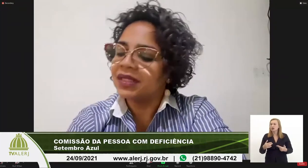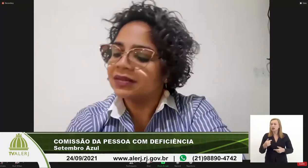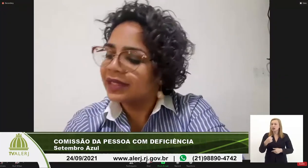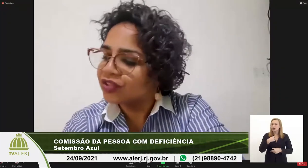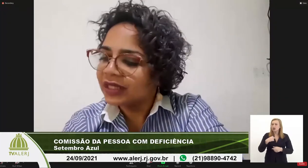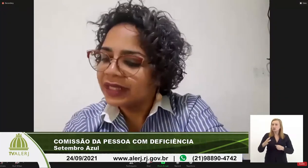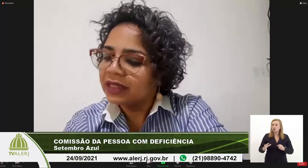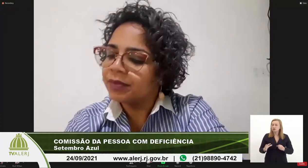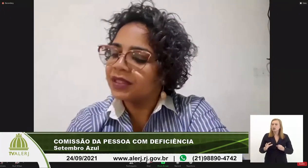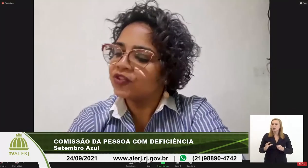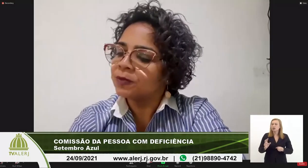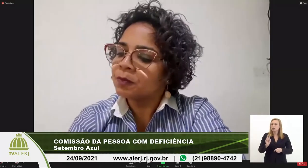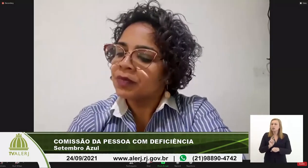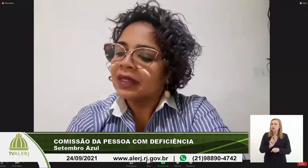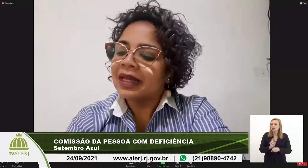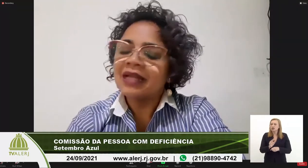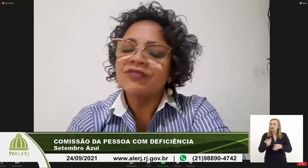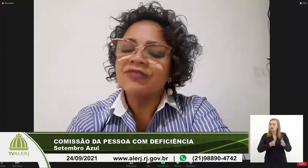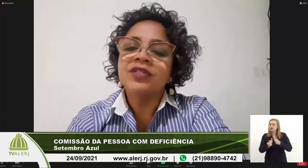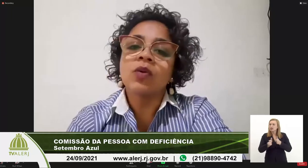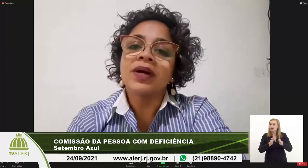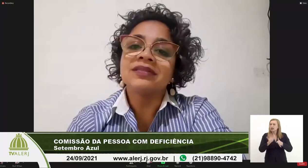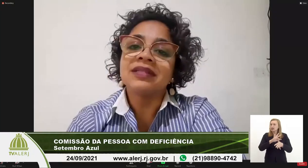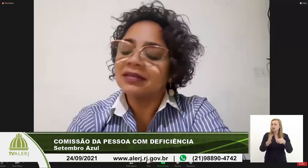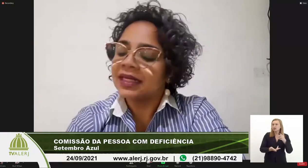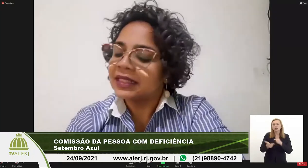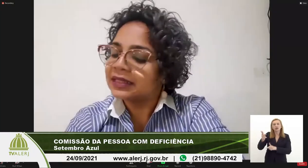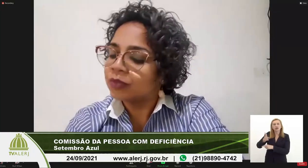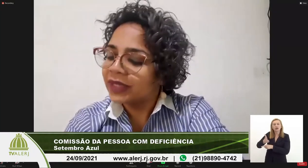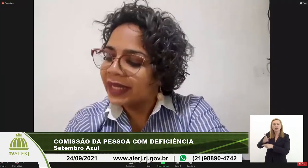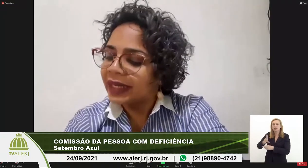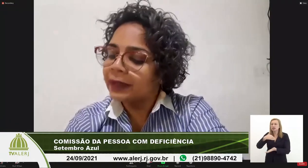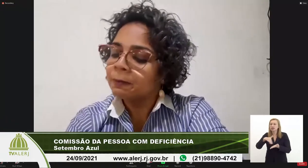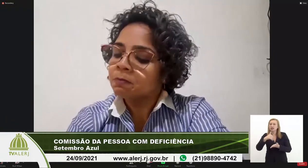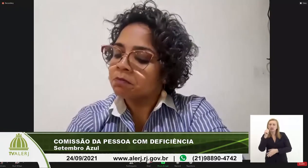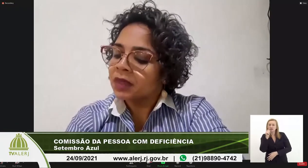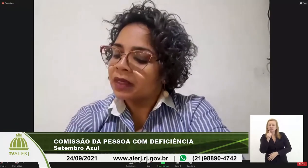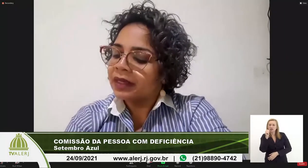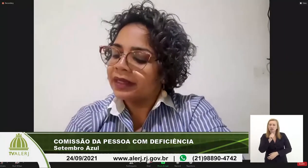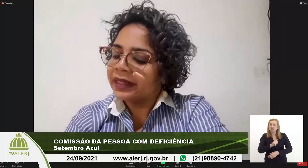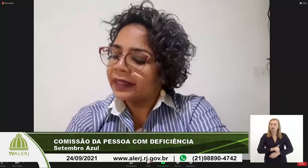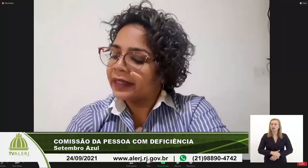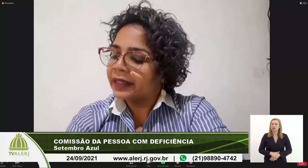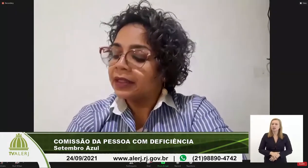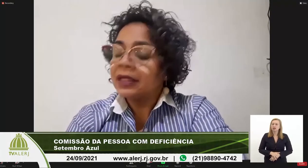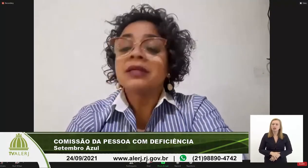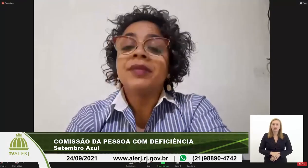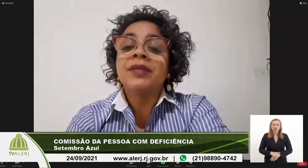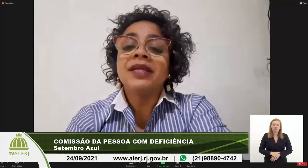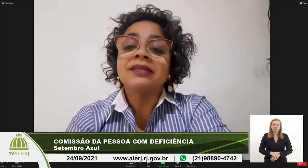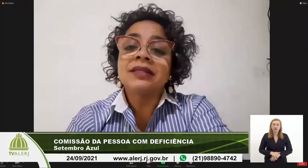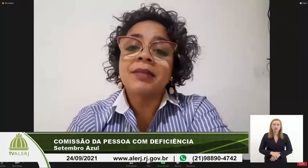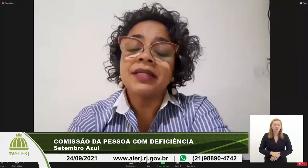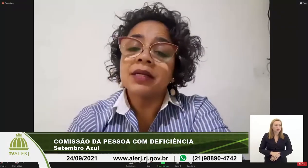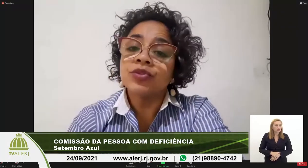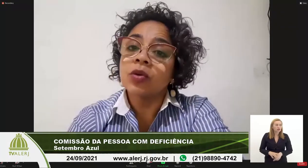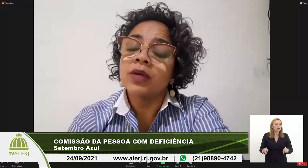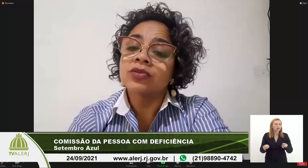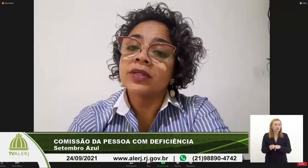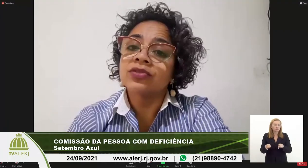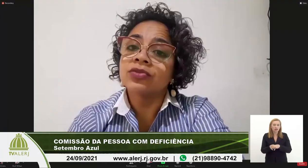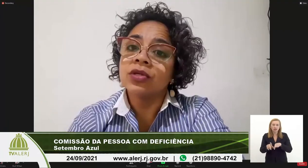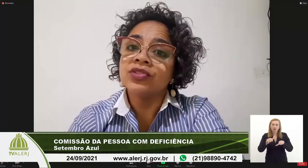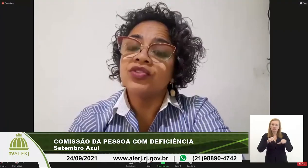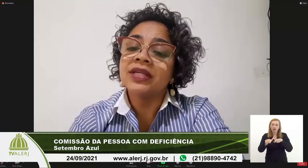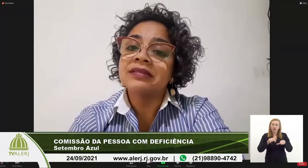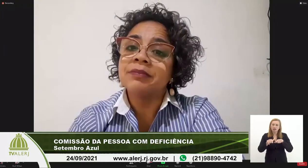acessibilidade em libras live com a secretaria da mulher também trabalhamos com